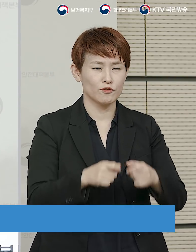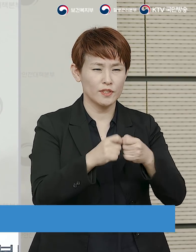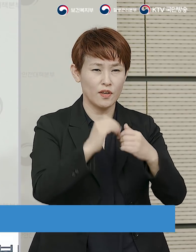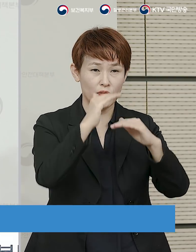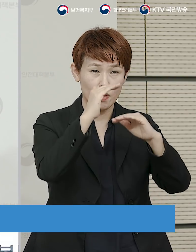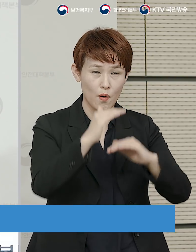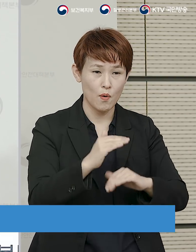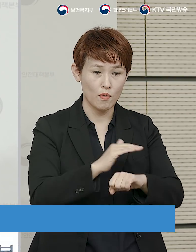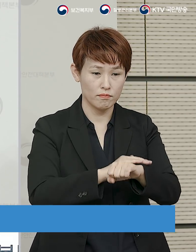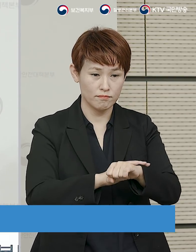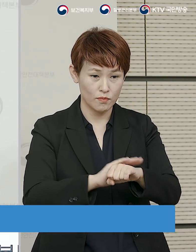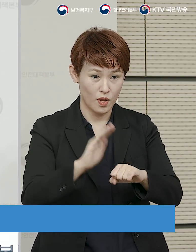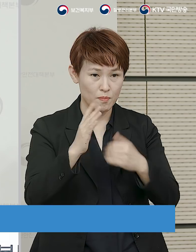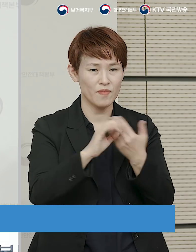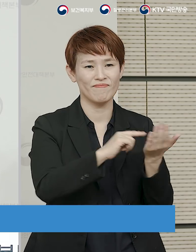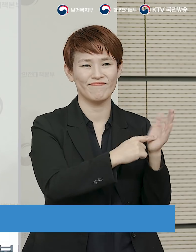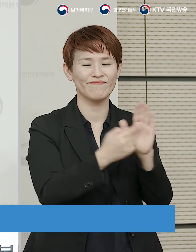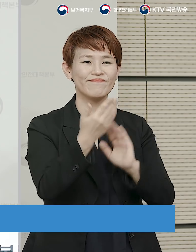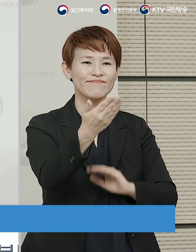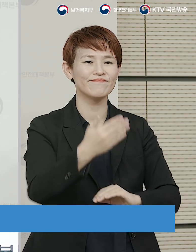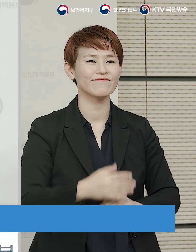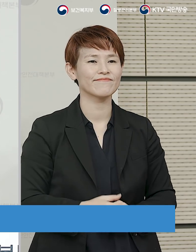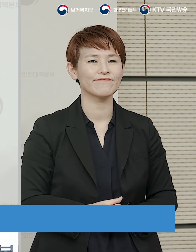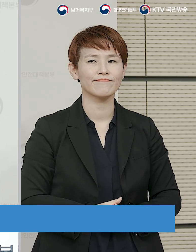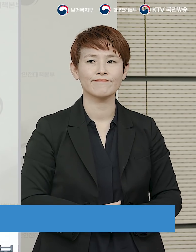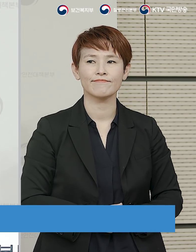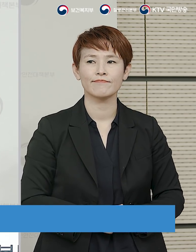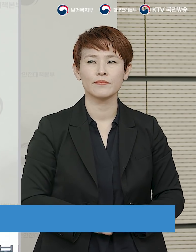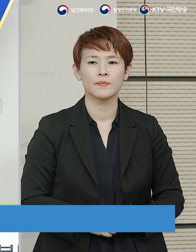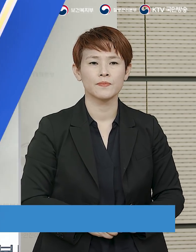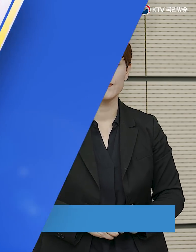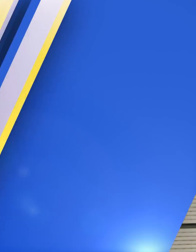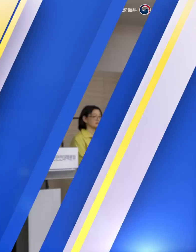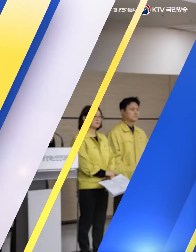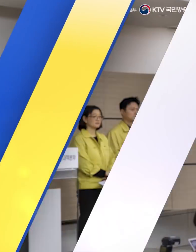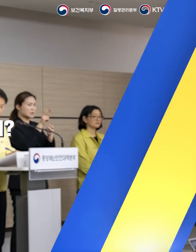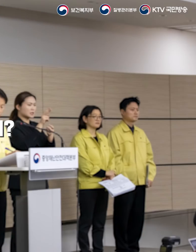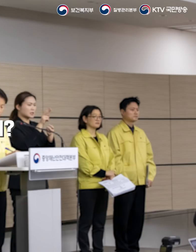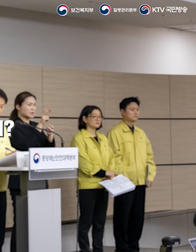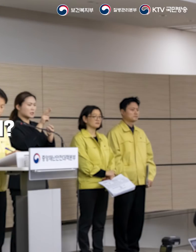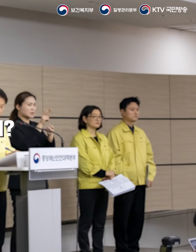진행하려고 합니다 구체적인 상황이 되는 대로 말씀드리도록 하겠습니다